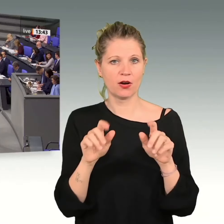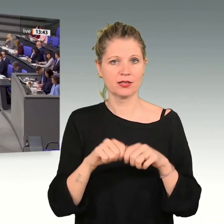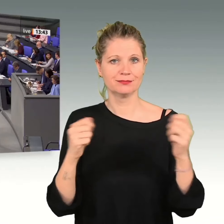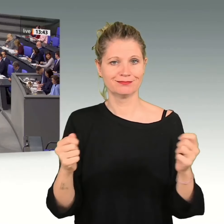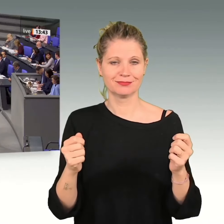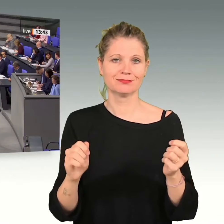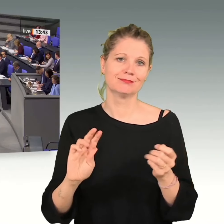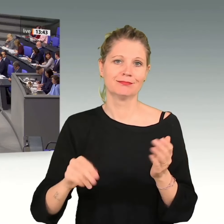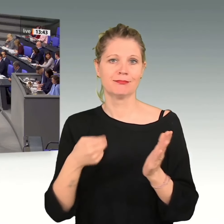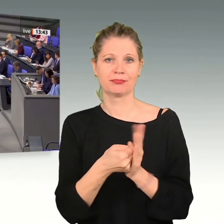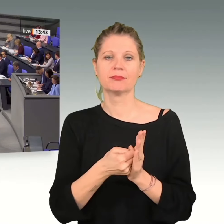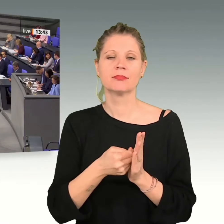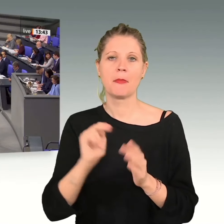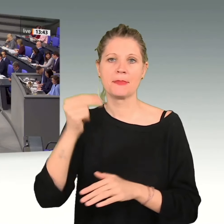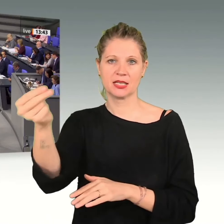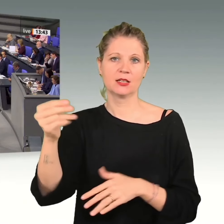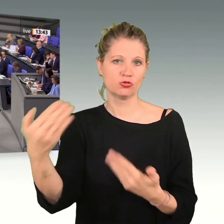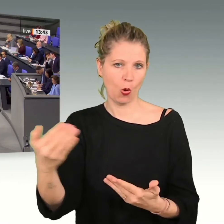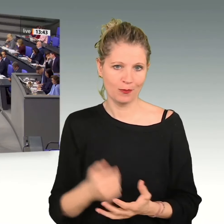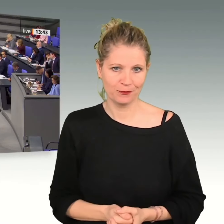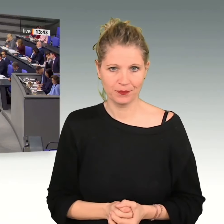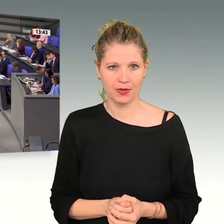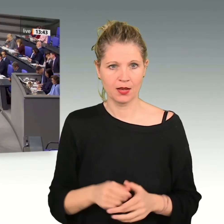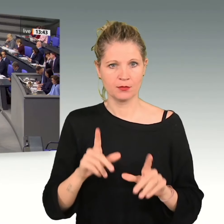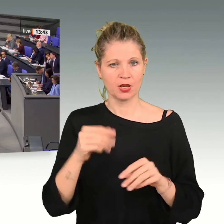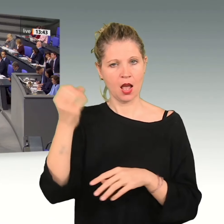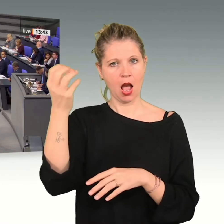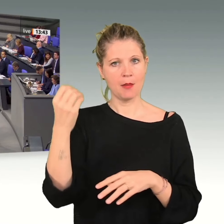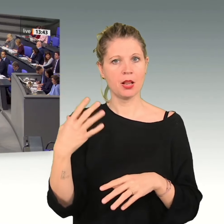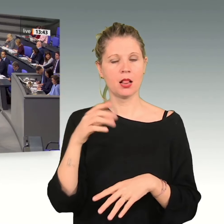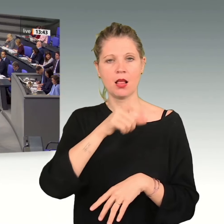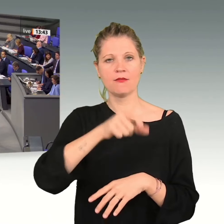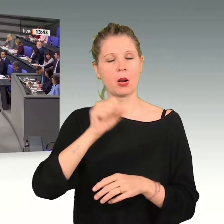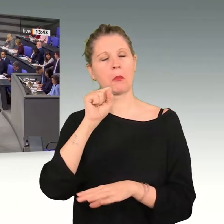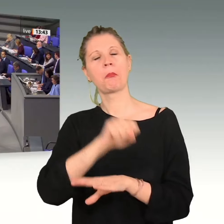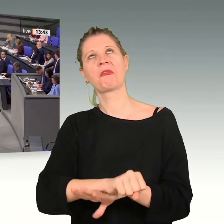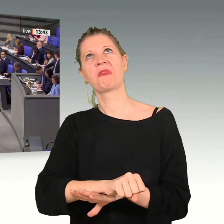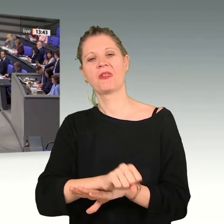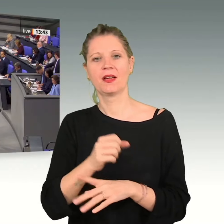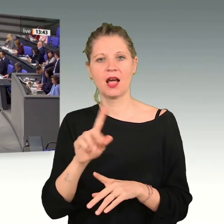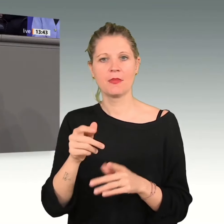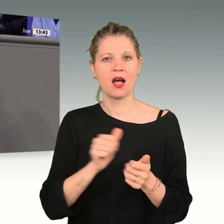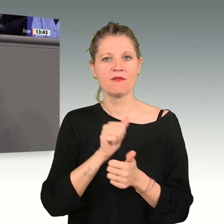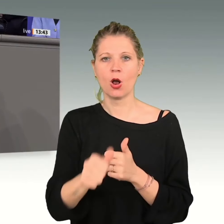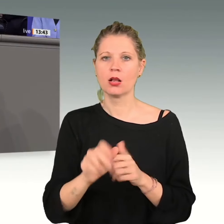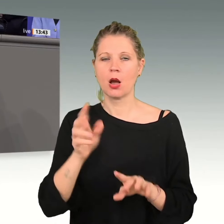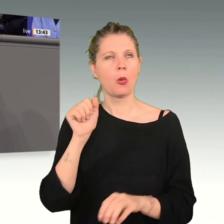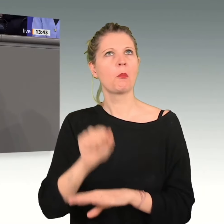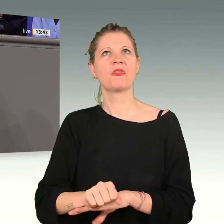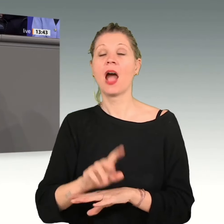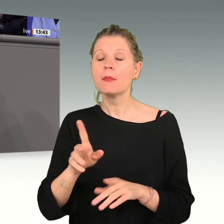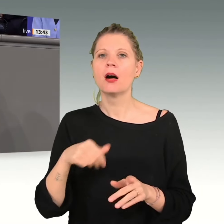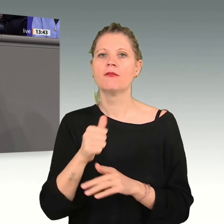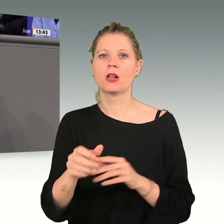Die Ampel verschließt die Augen vor den Folgen ihres Tuns. Diese Folgen werden aber dramatisch sein. Ein ganz